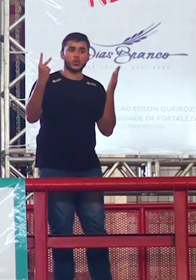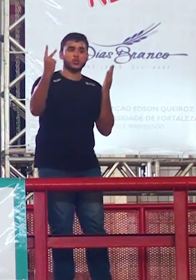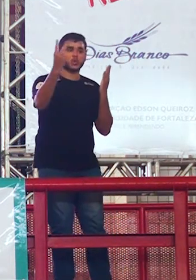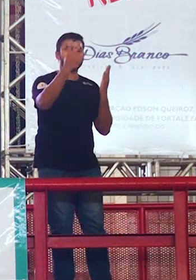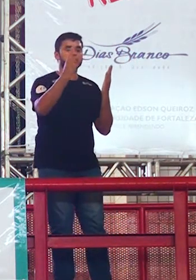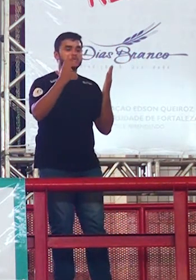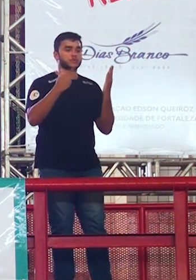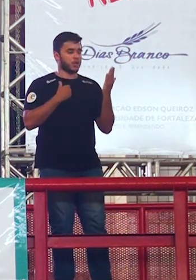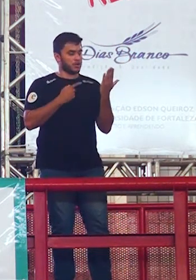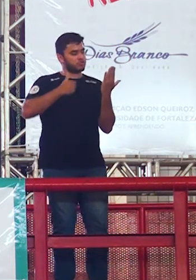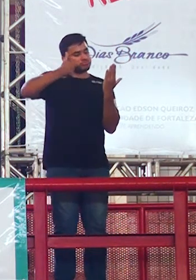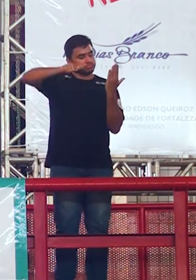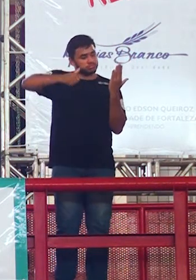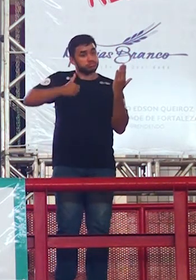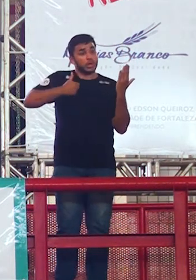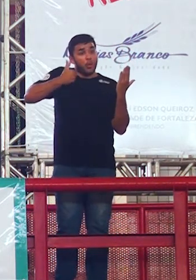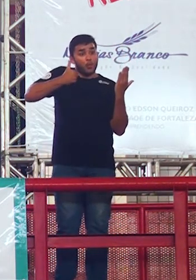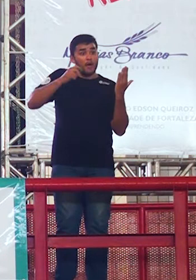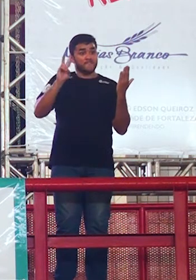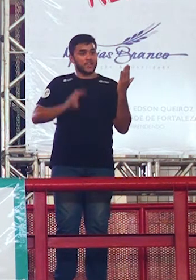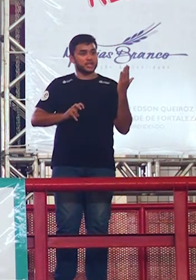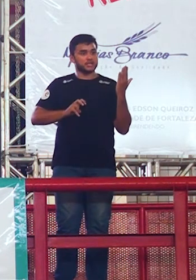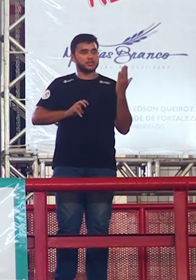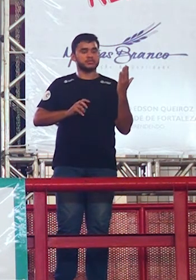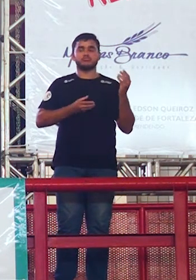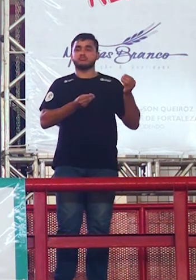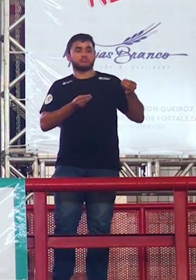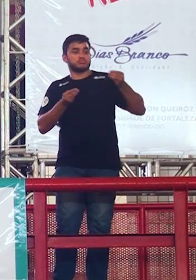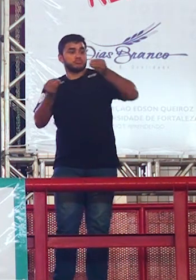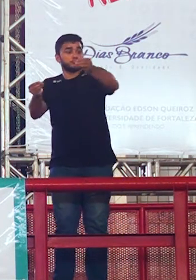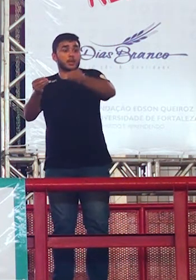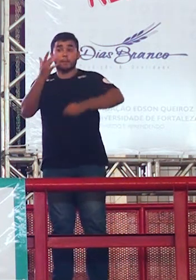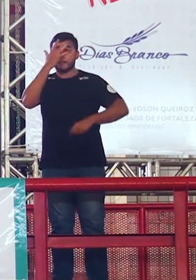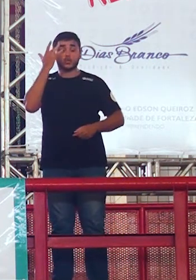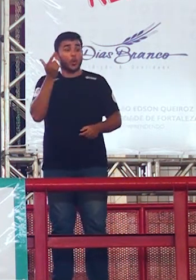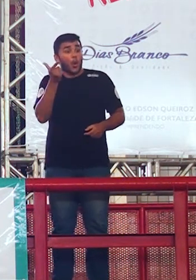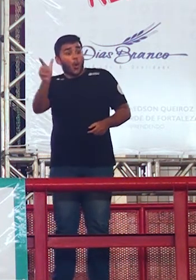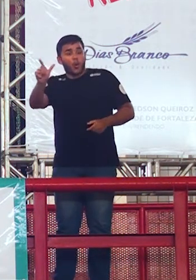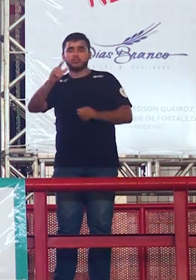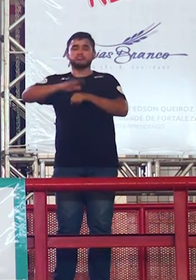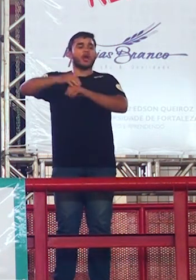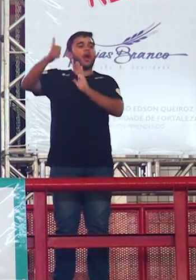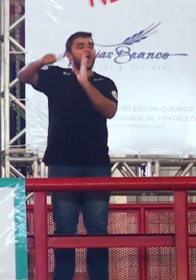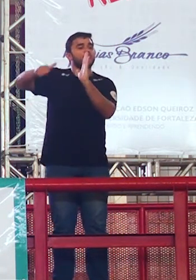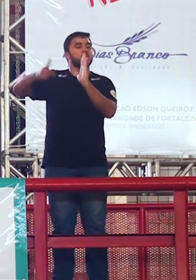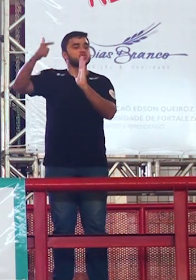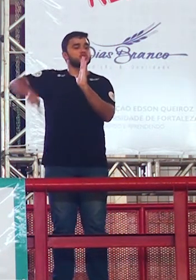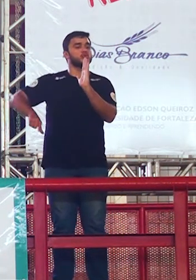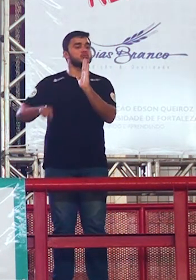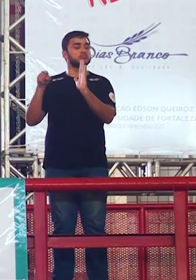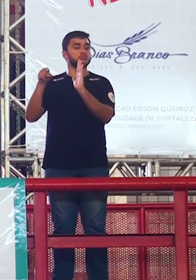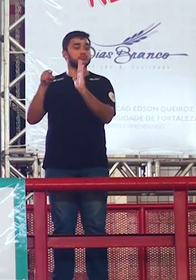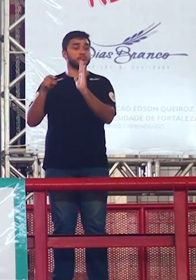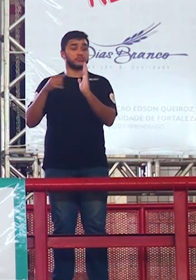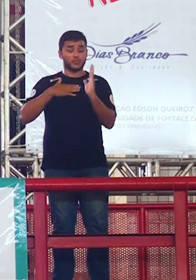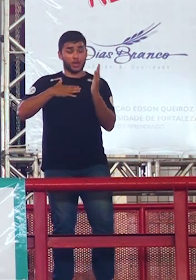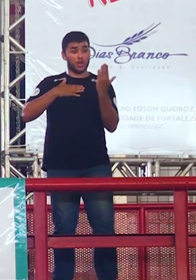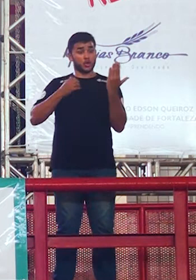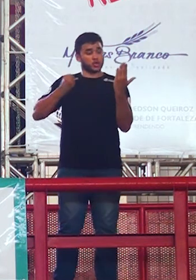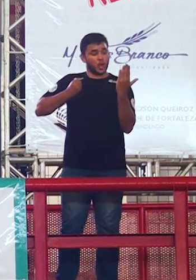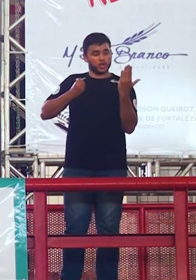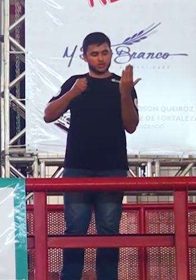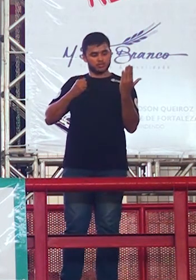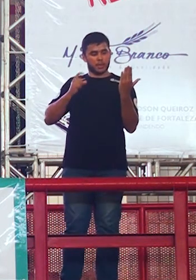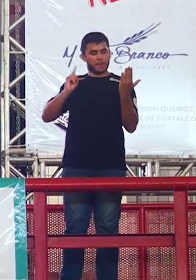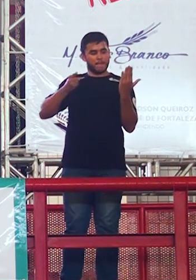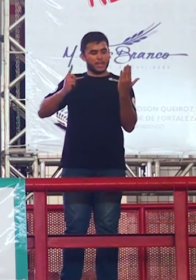então o cara que tira 980 o que aconteceu um professor deu mil a ele e o outro